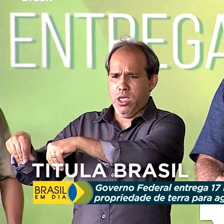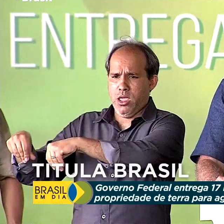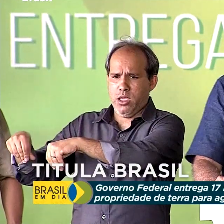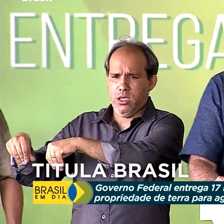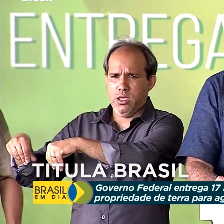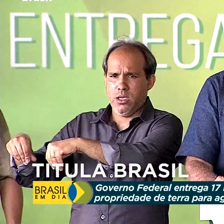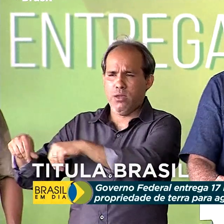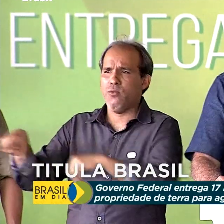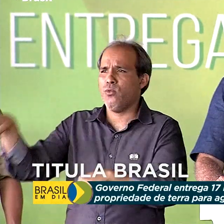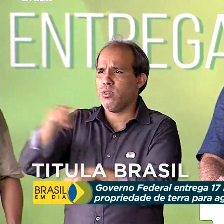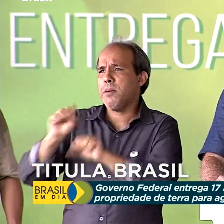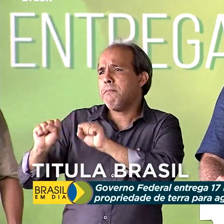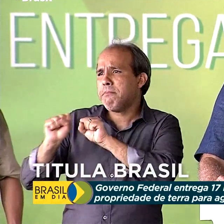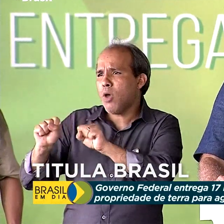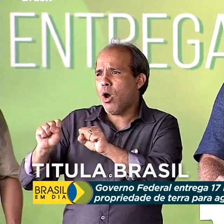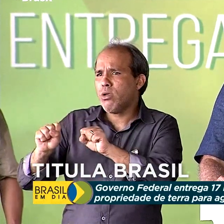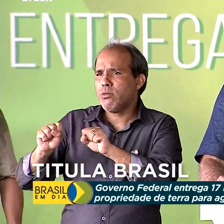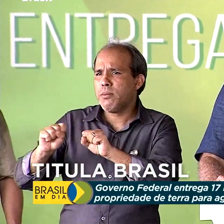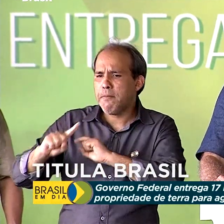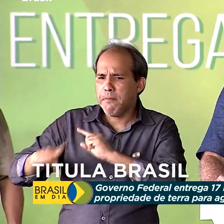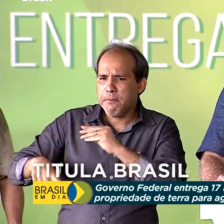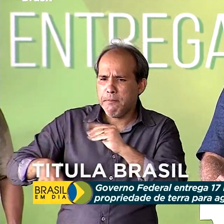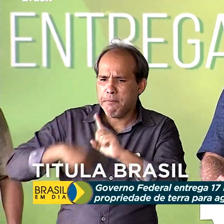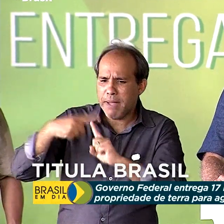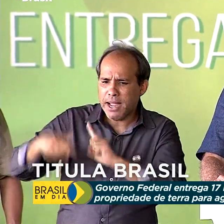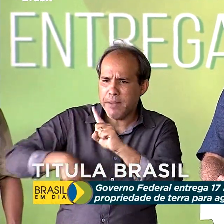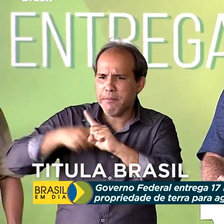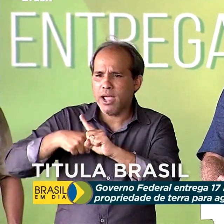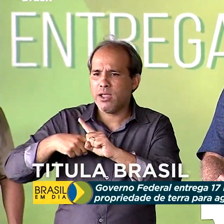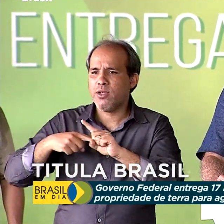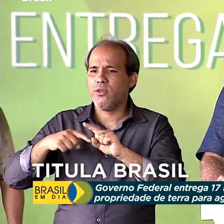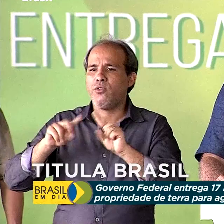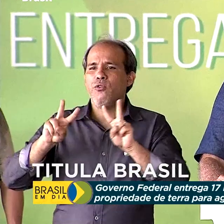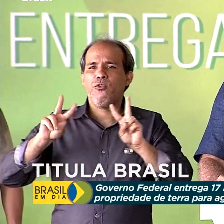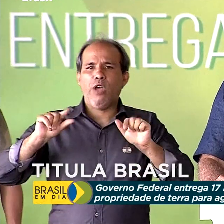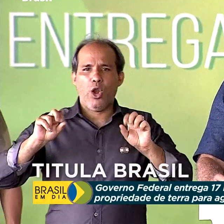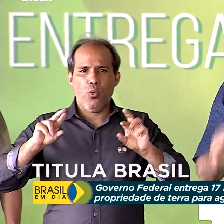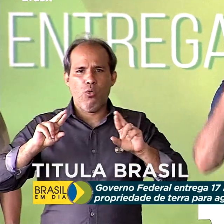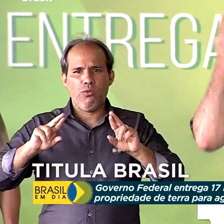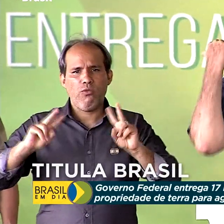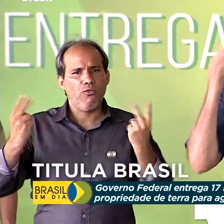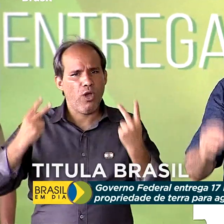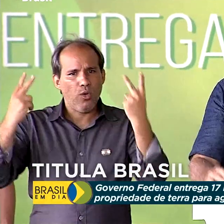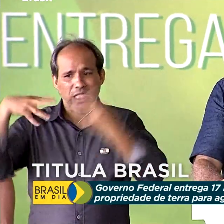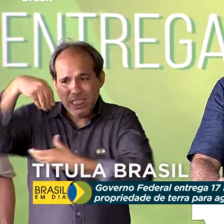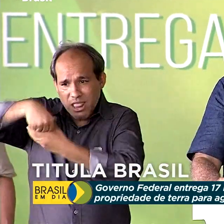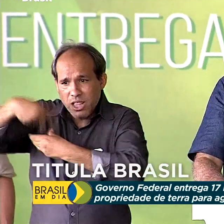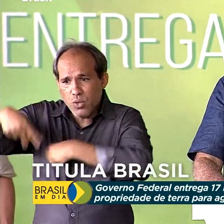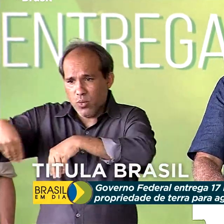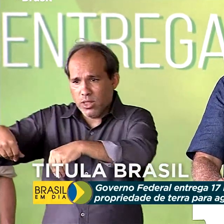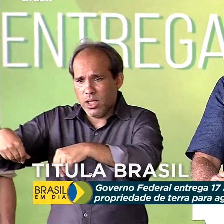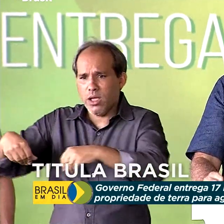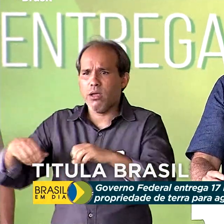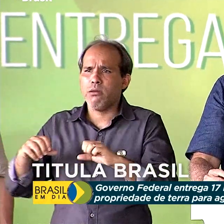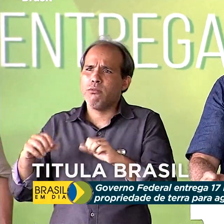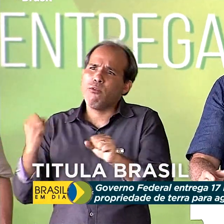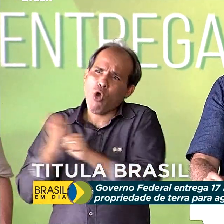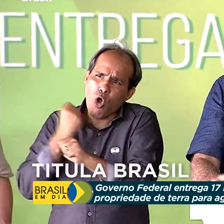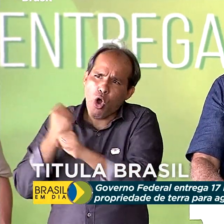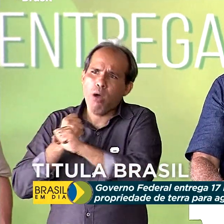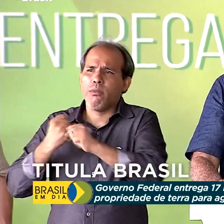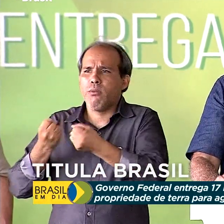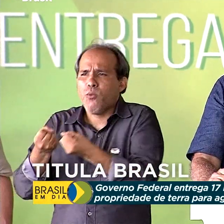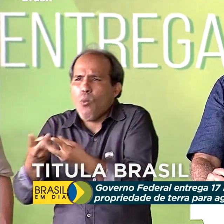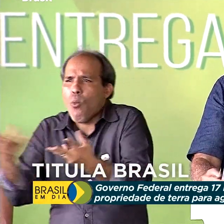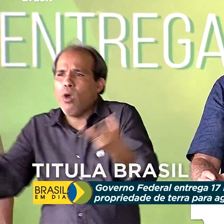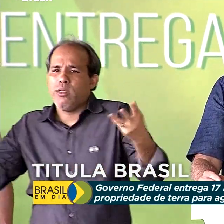podendo agregar valor à mesma, com obras, podendo